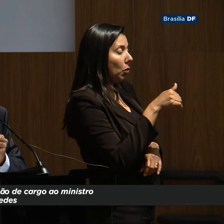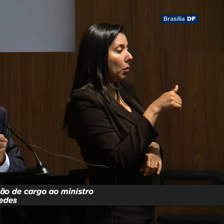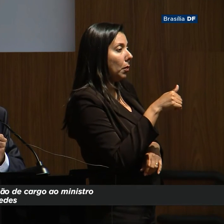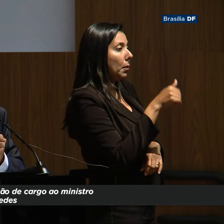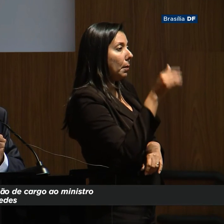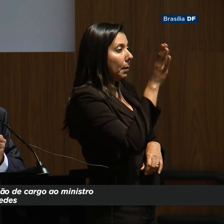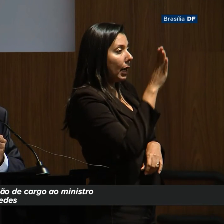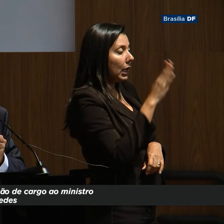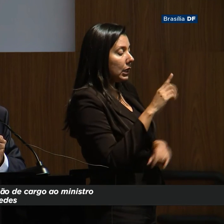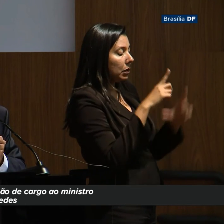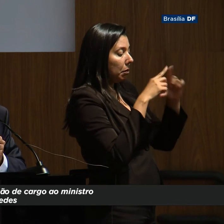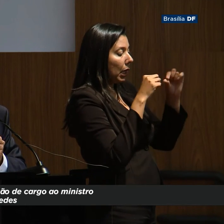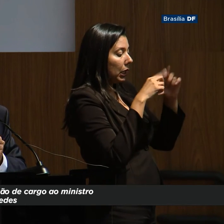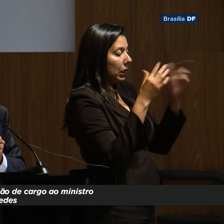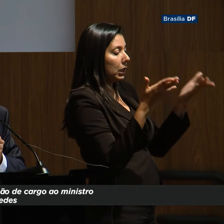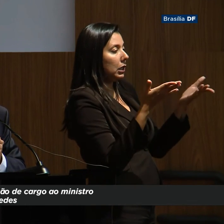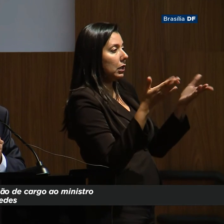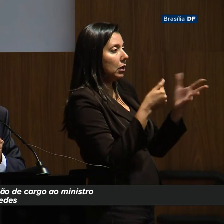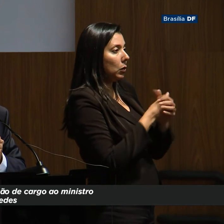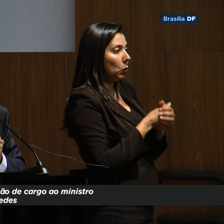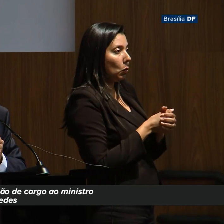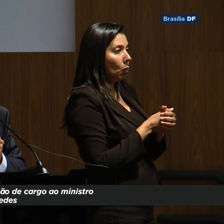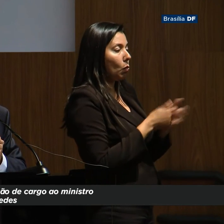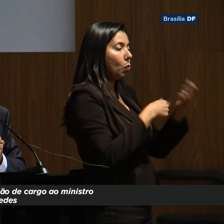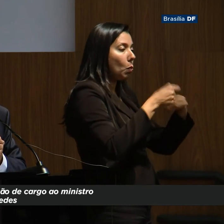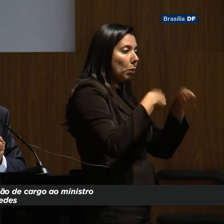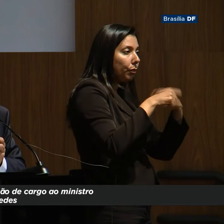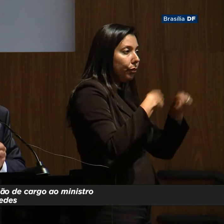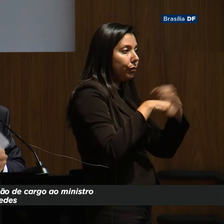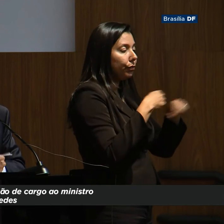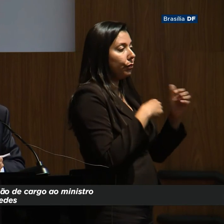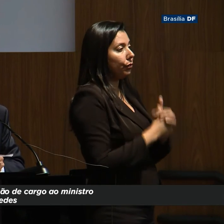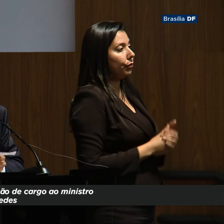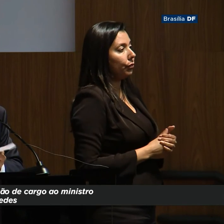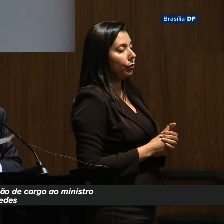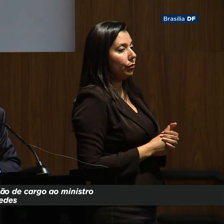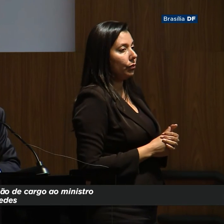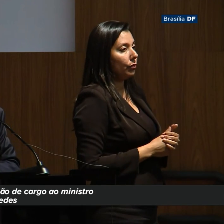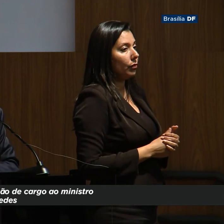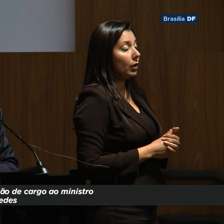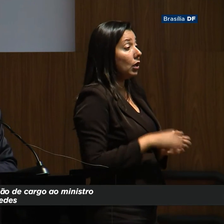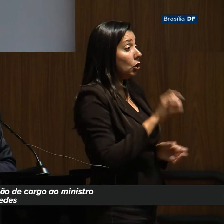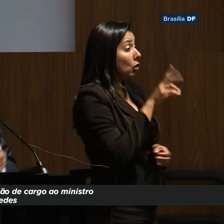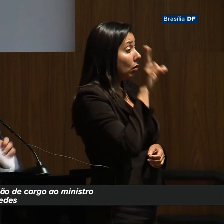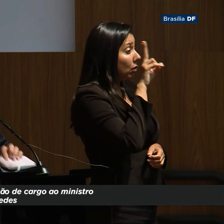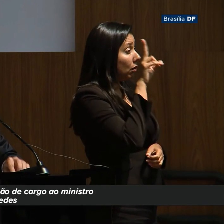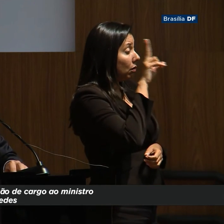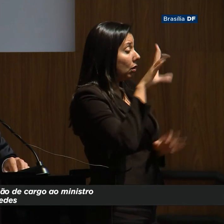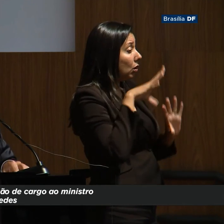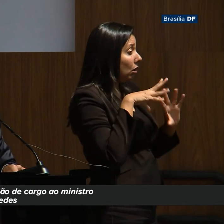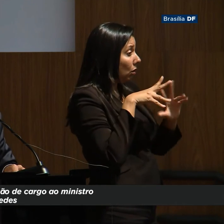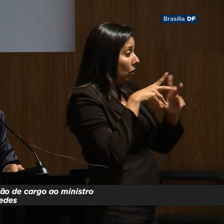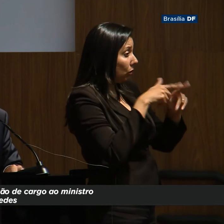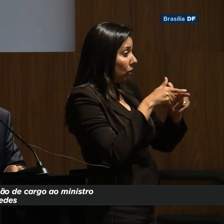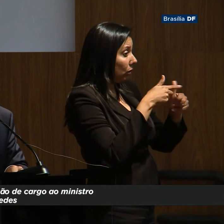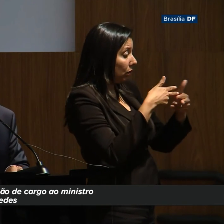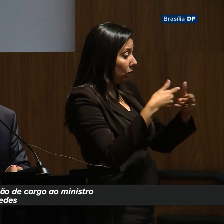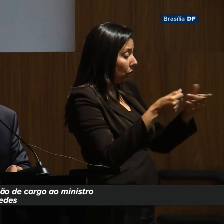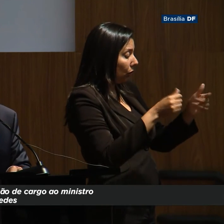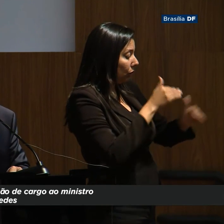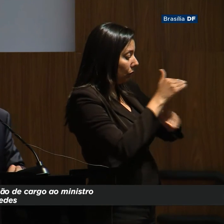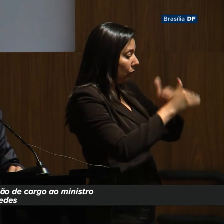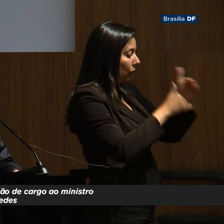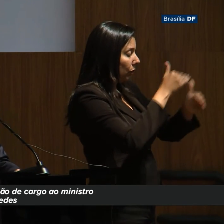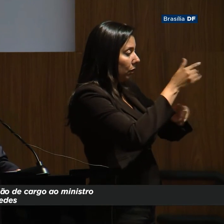menos Brasília, uma abertura econômica, um lembrete de que todos os grandes fenômenos de